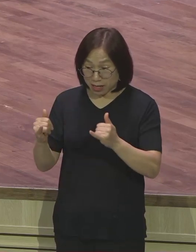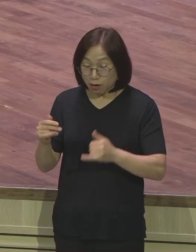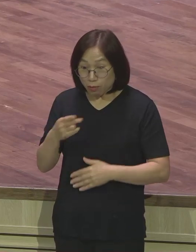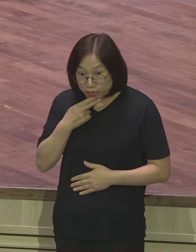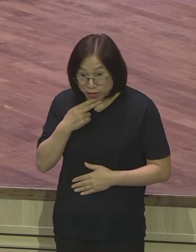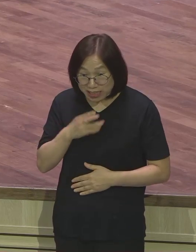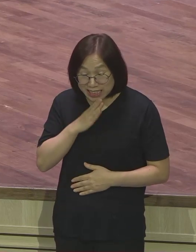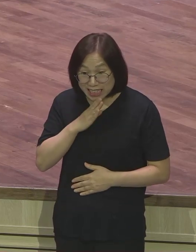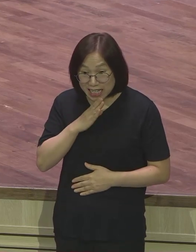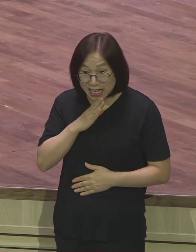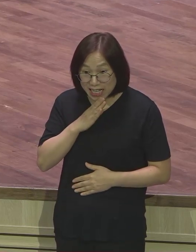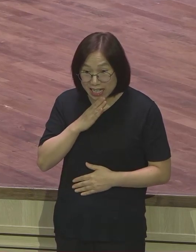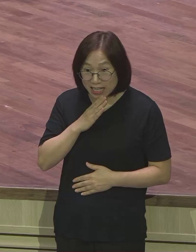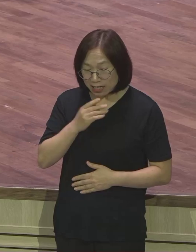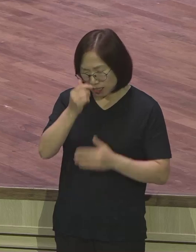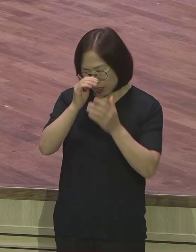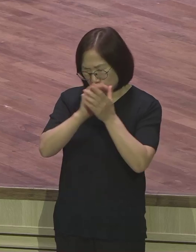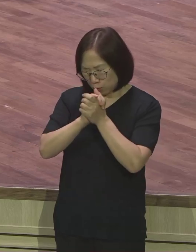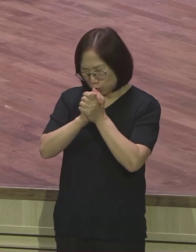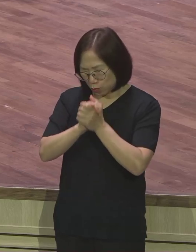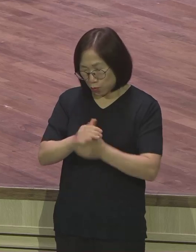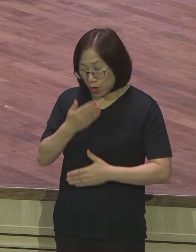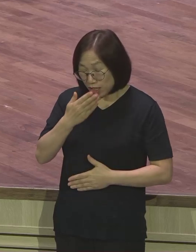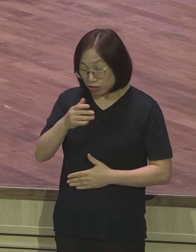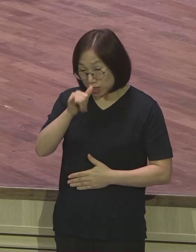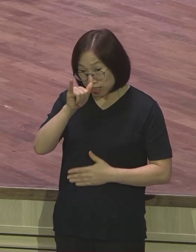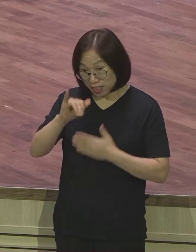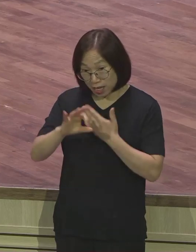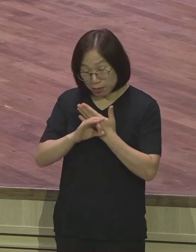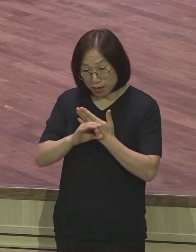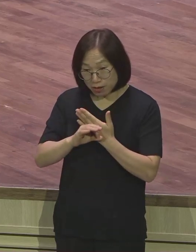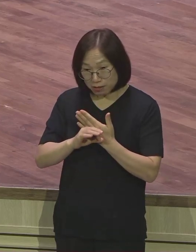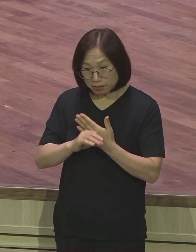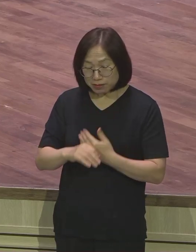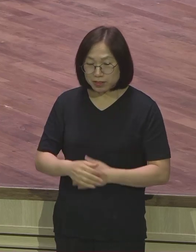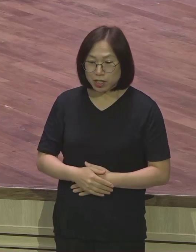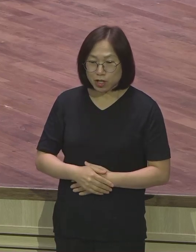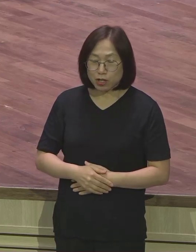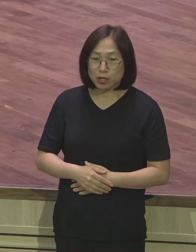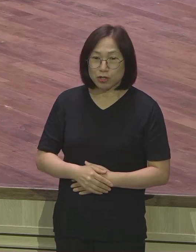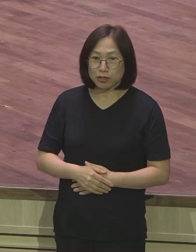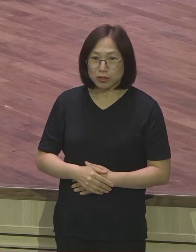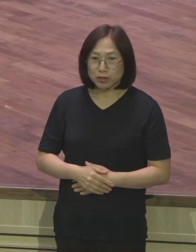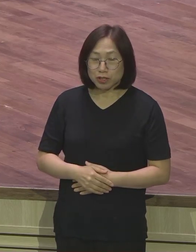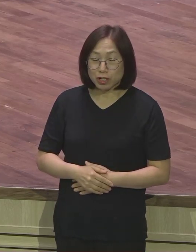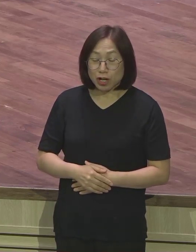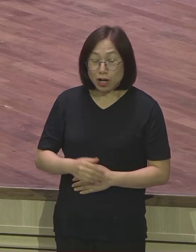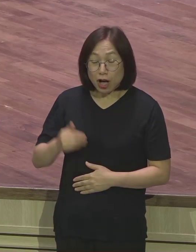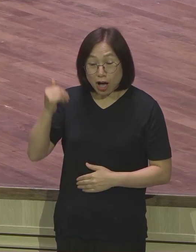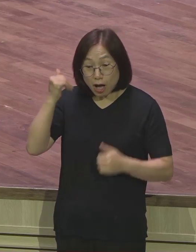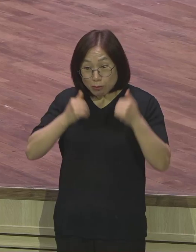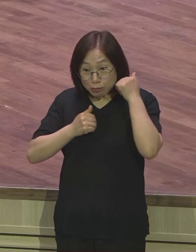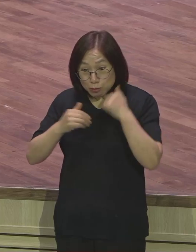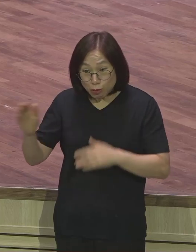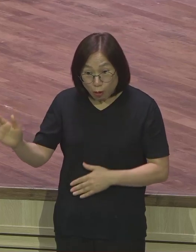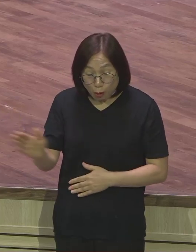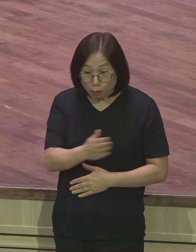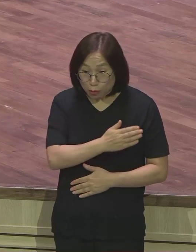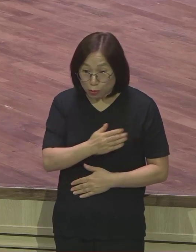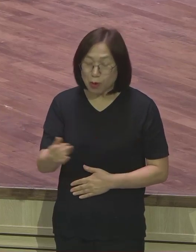기도할 수 있다면 그 어떤 노바디의 현장이라 할지라도 괜찮습니다. 기도할 수만 있다라면